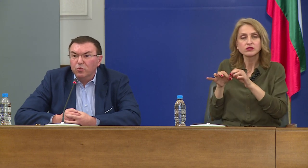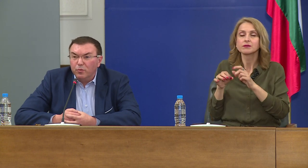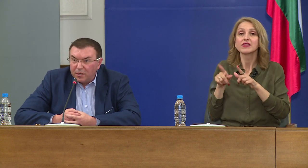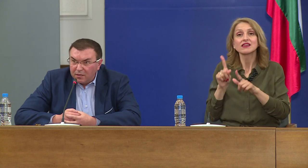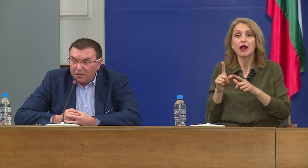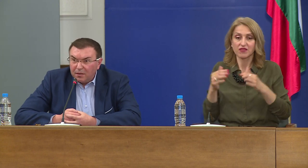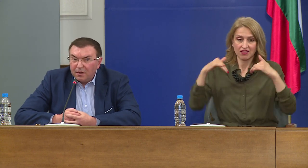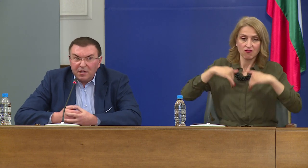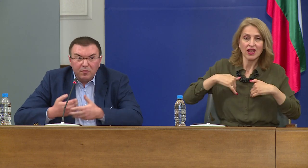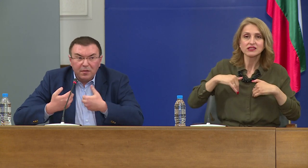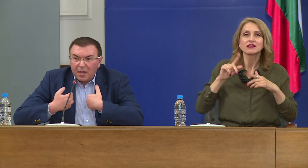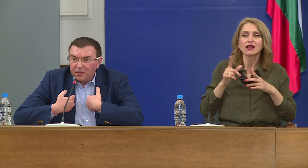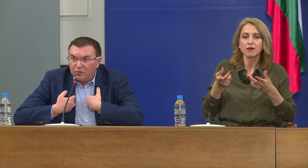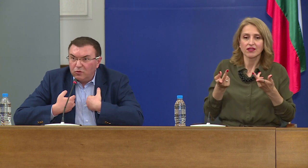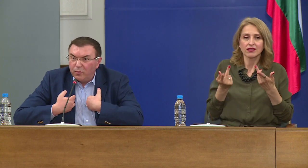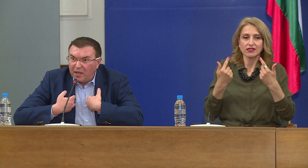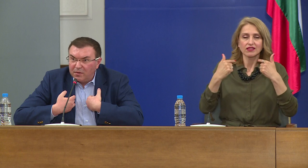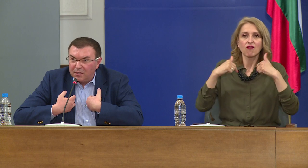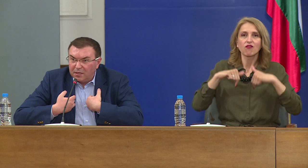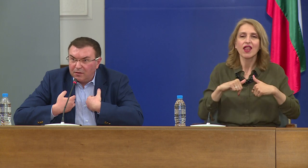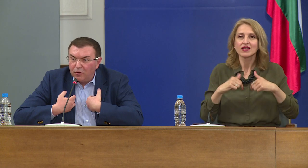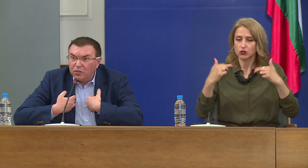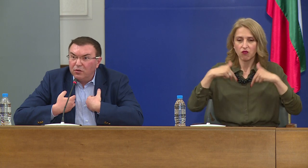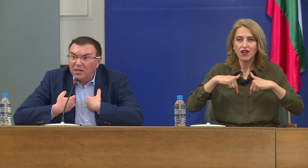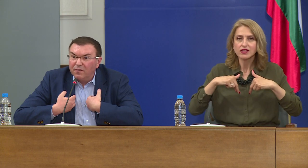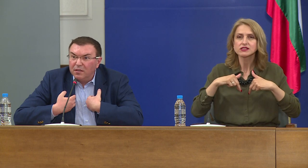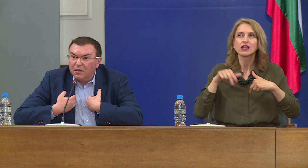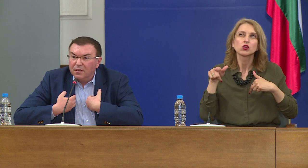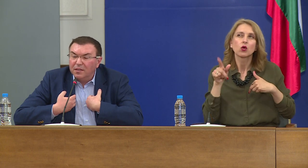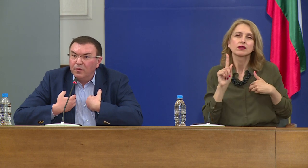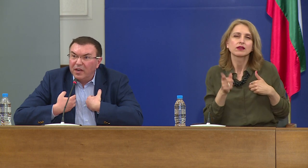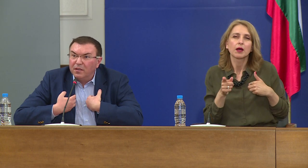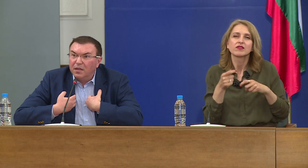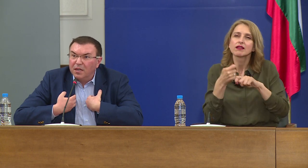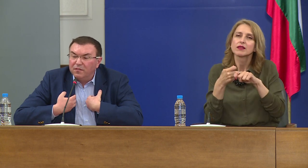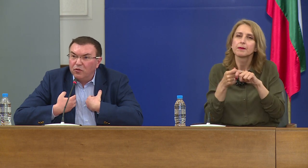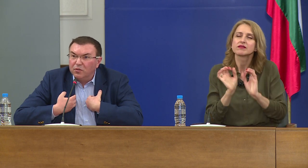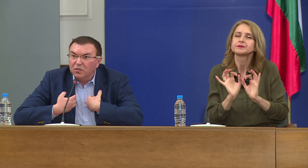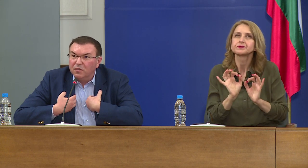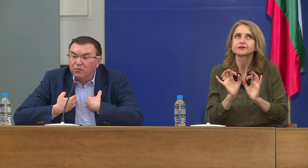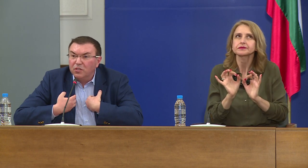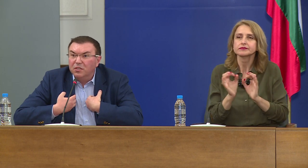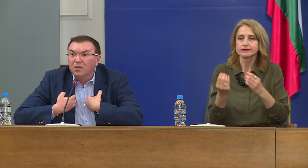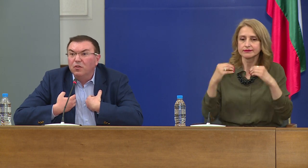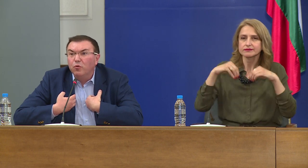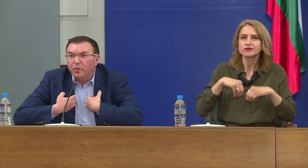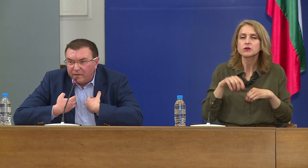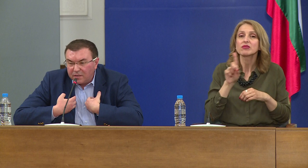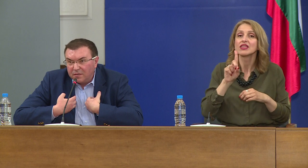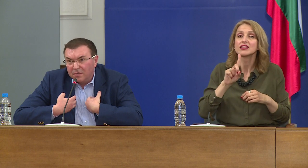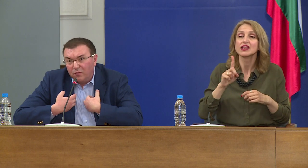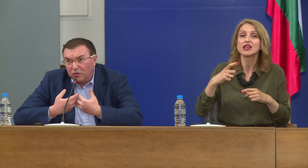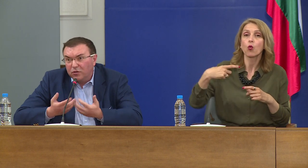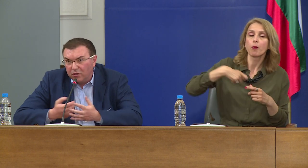се приспособи към нас, гостоприемниците. Т.е. той трябва да направи така своето съществуване, че да ни ни